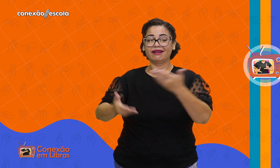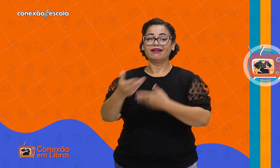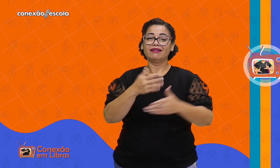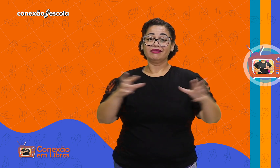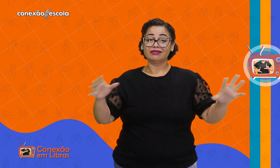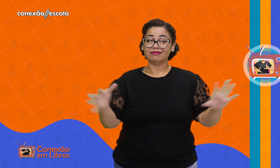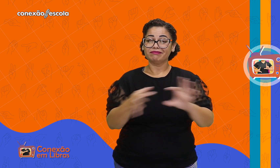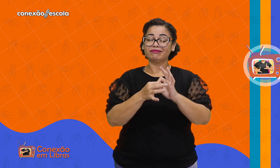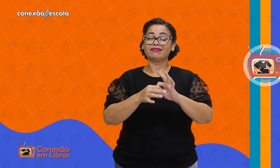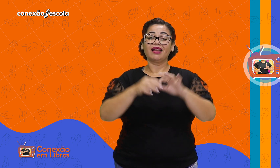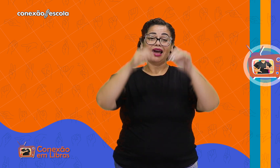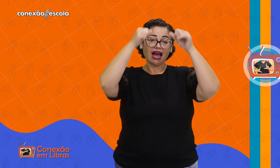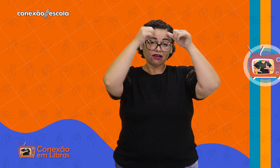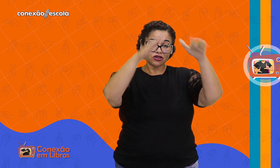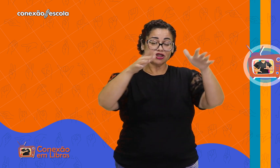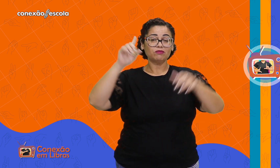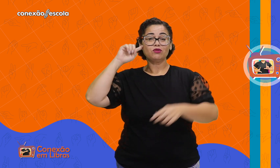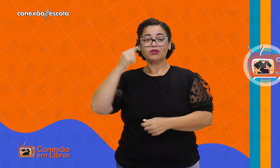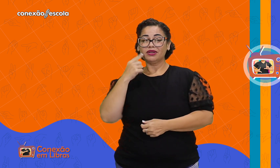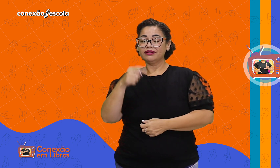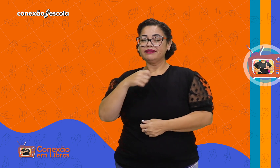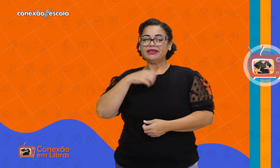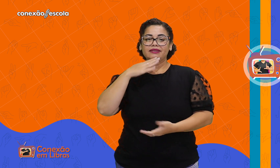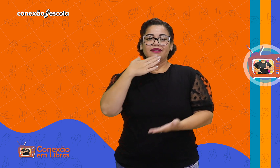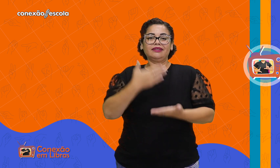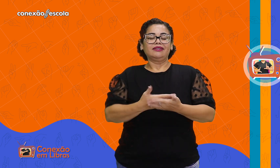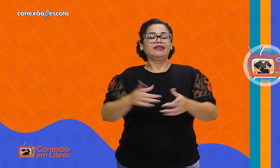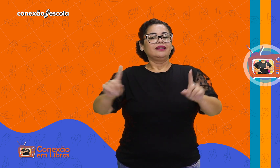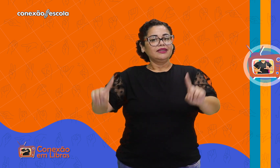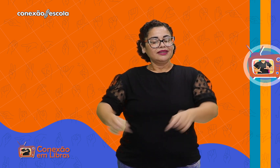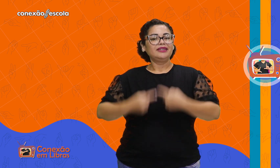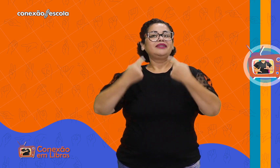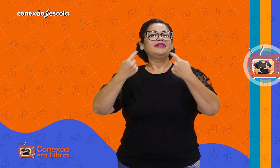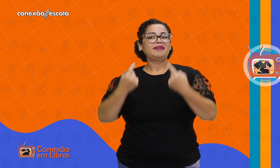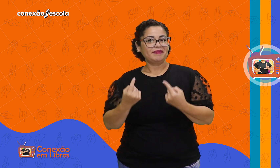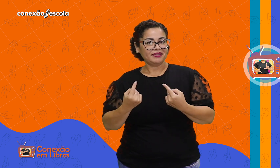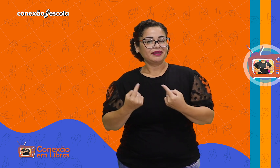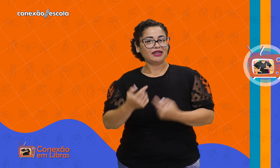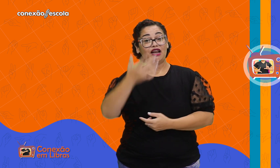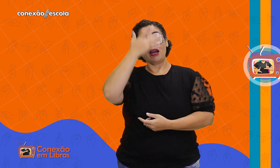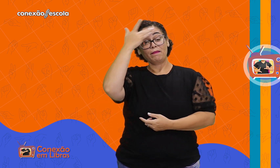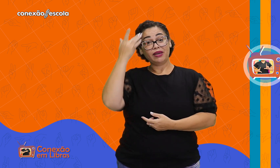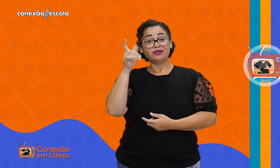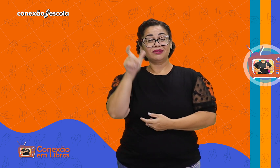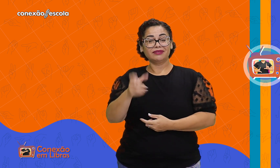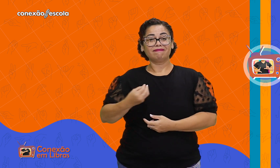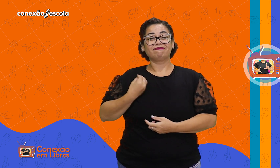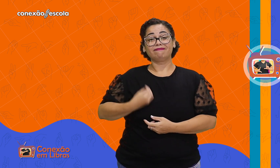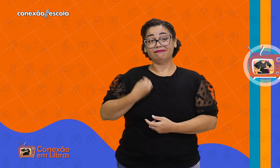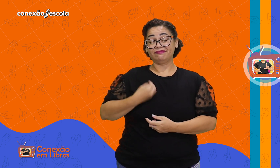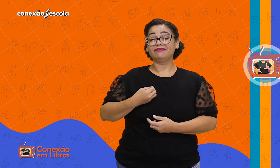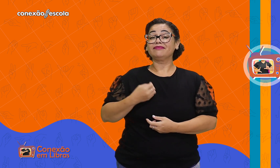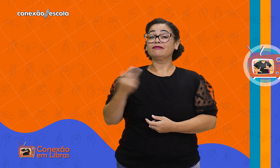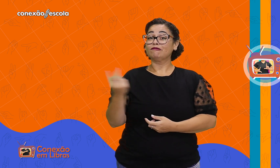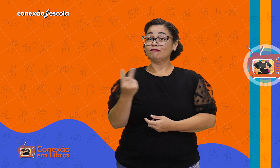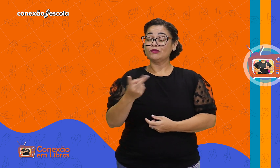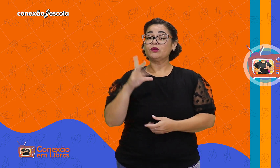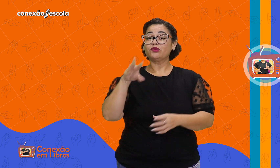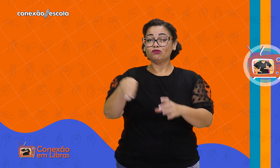interação onde a interseção entre autismo e surdez é fascinante e desafiadora. Pessoas que vivenciam ambas